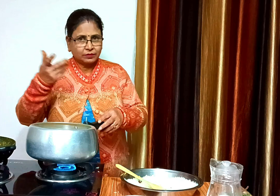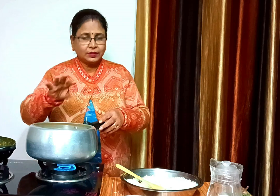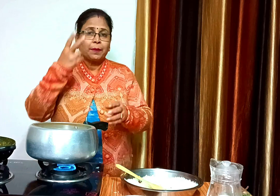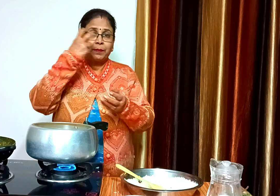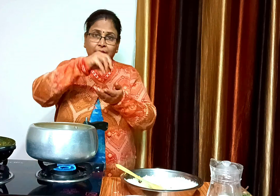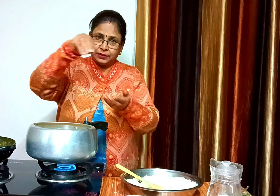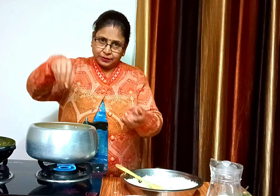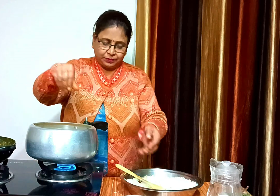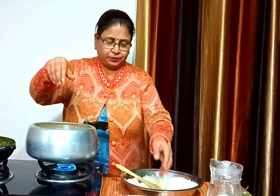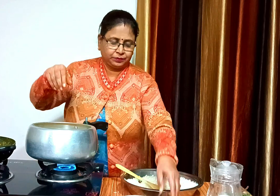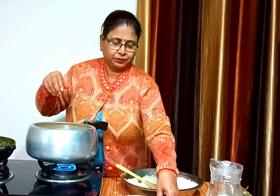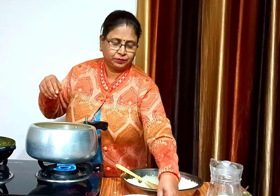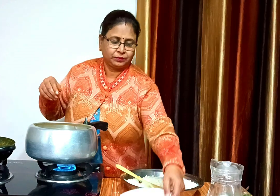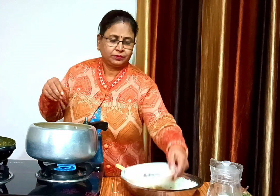अब दुबारा प्यास डालेंगे